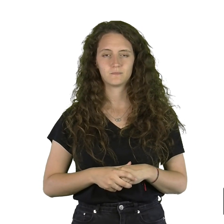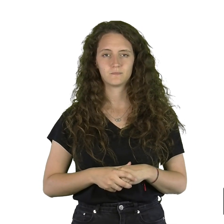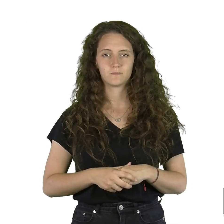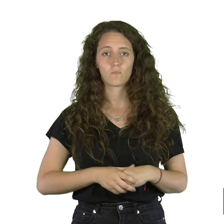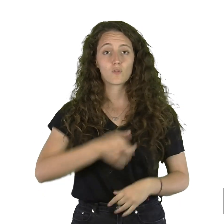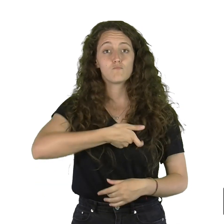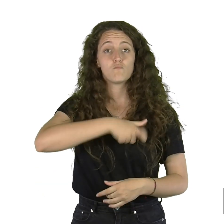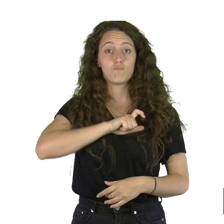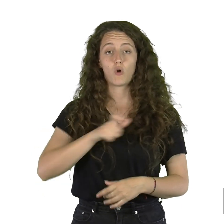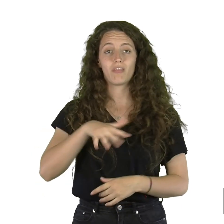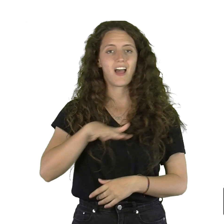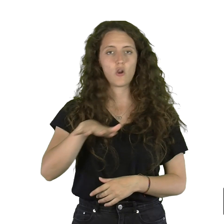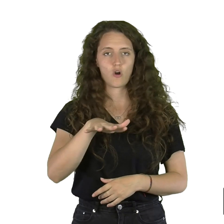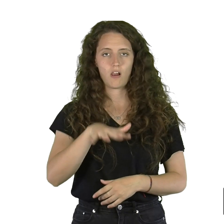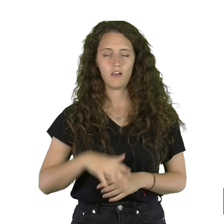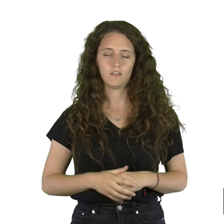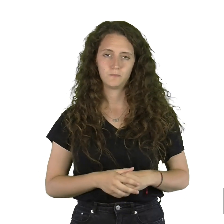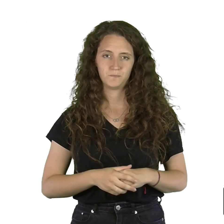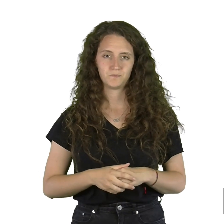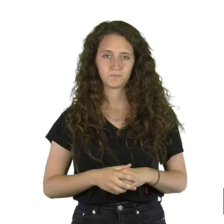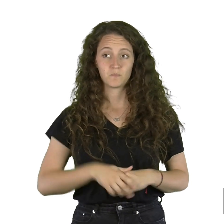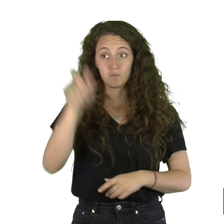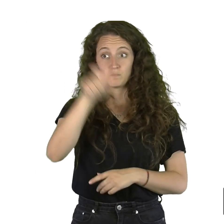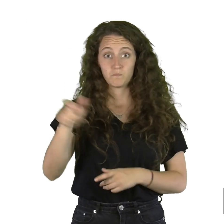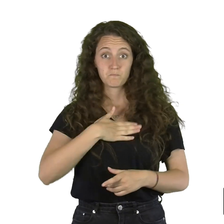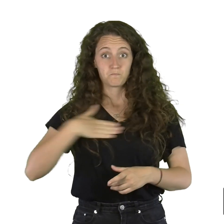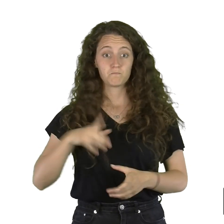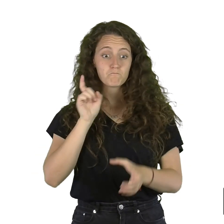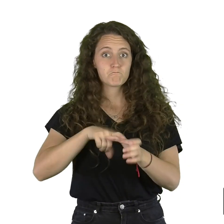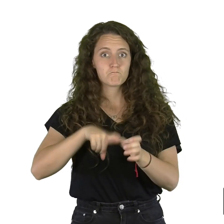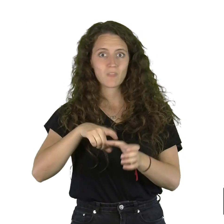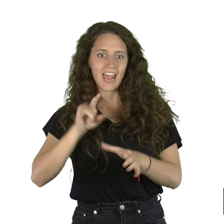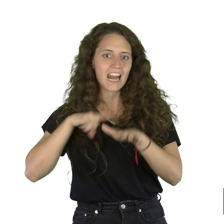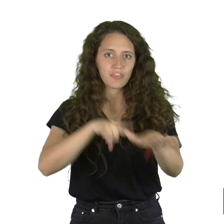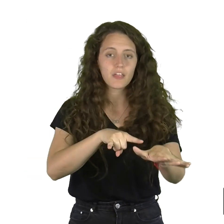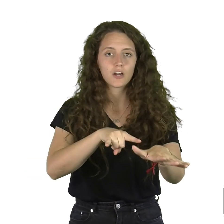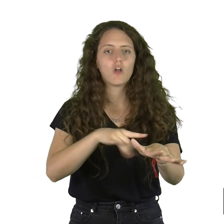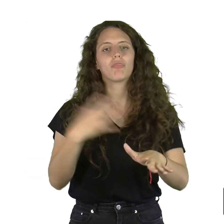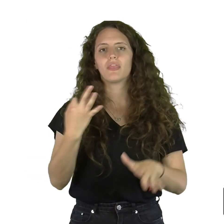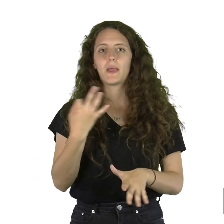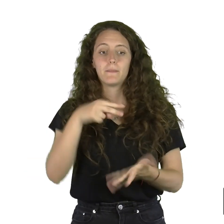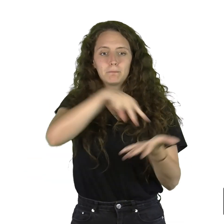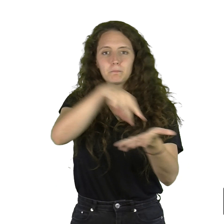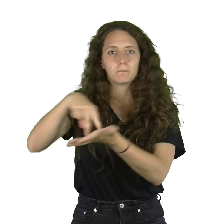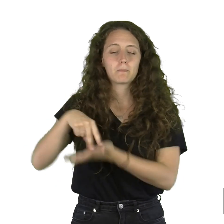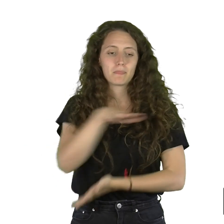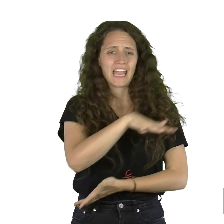Policía local Quienes quieran participar en el encierro han de situarse en los espacios